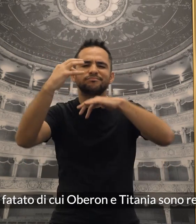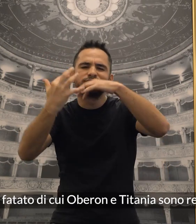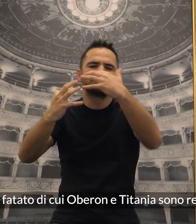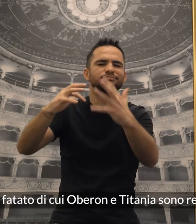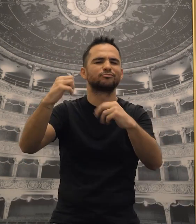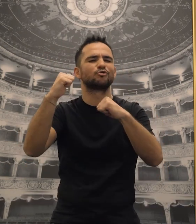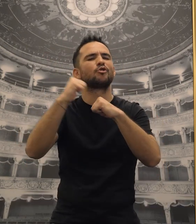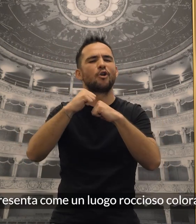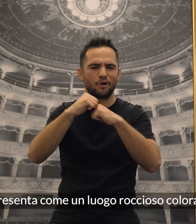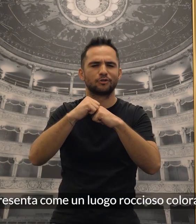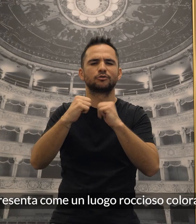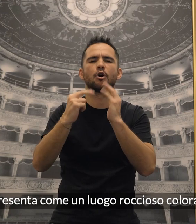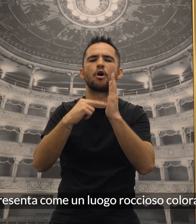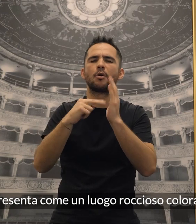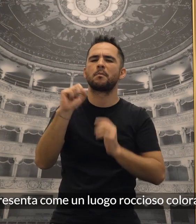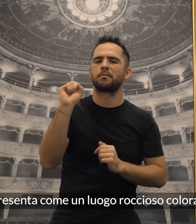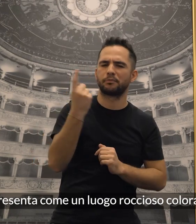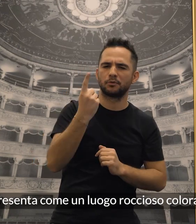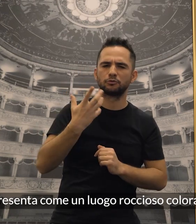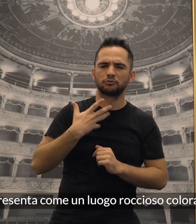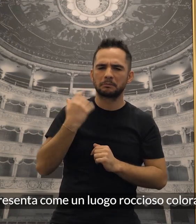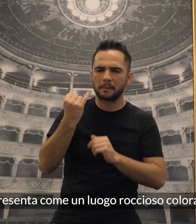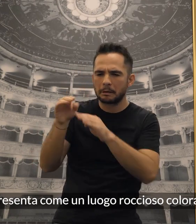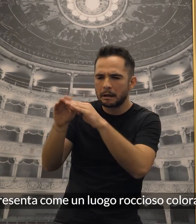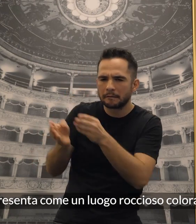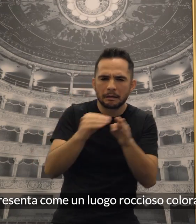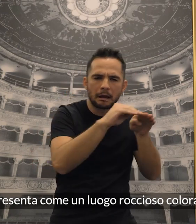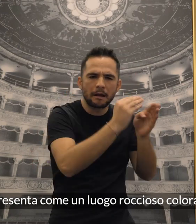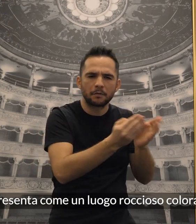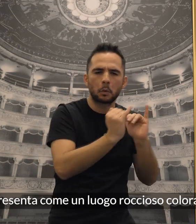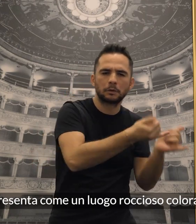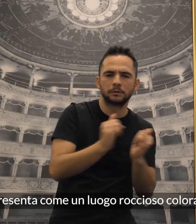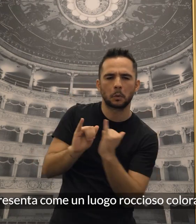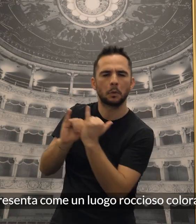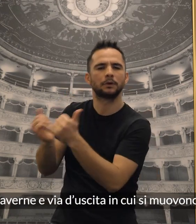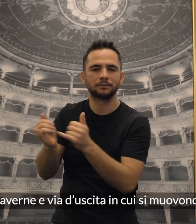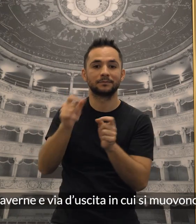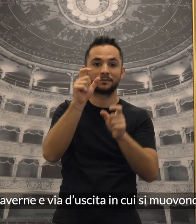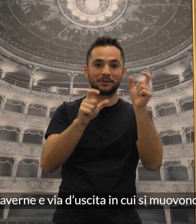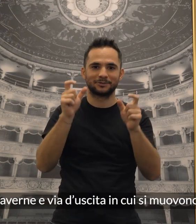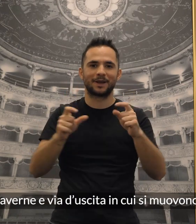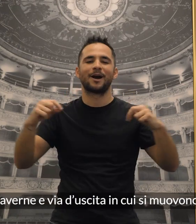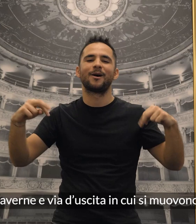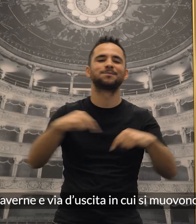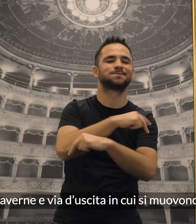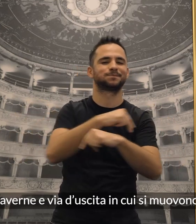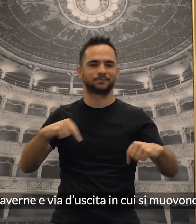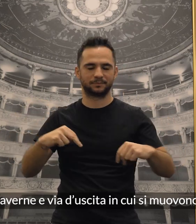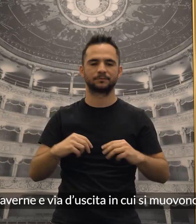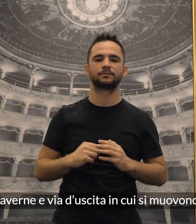regina, che si presenta come un luogo roccioso colorato di blu, con piccole caverne e via d'uscita